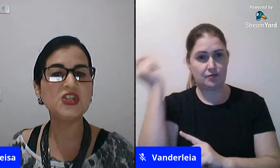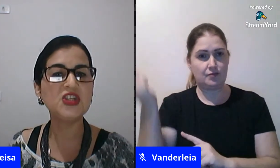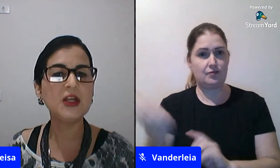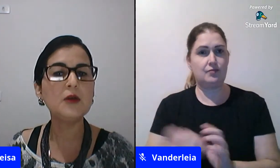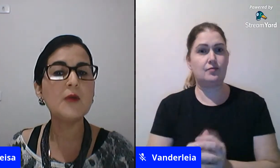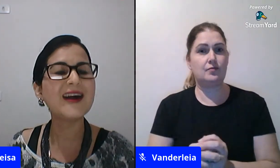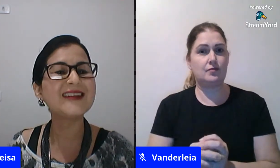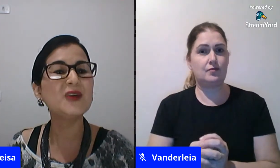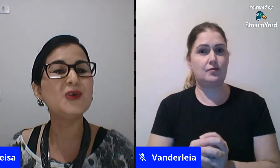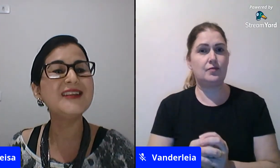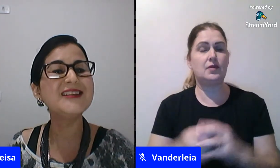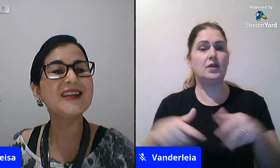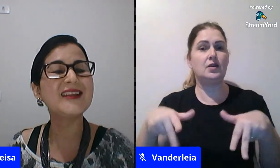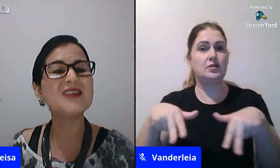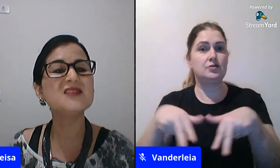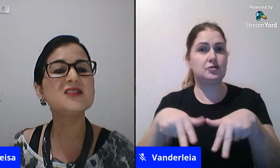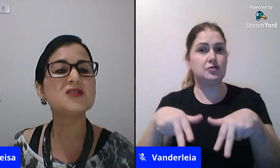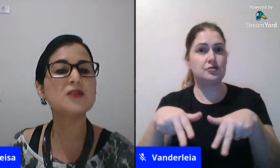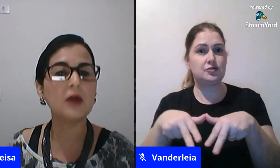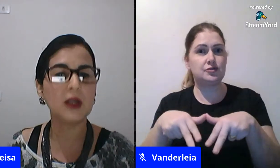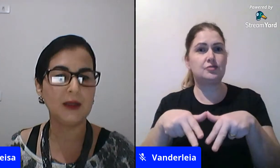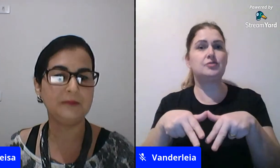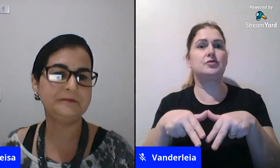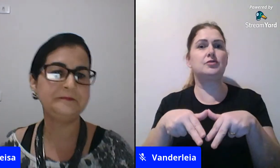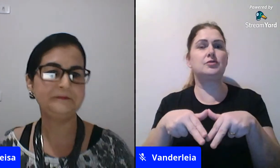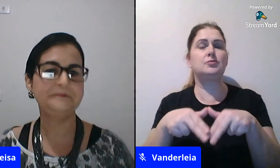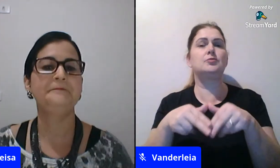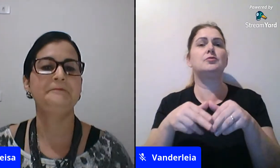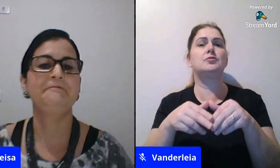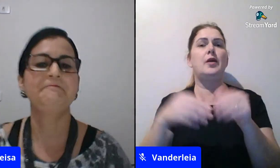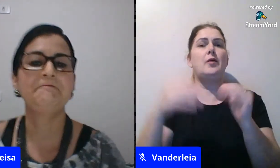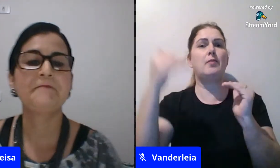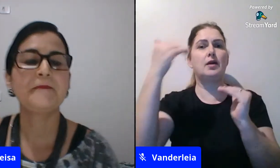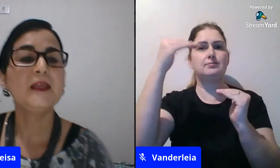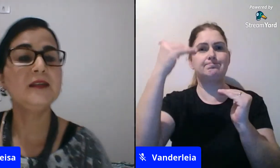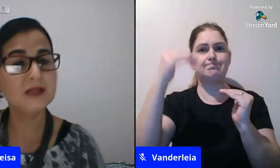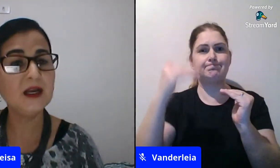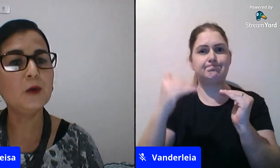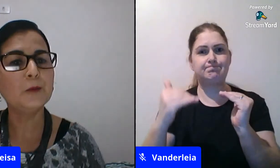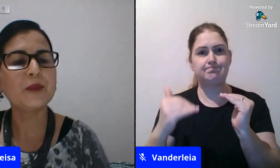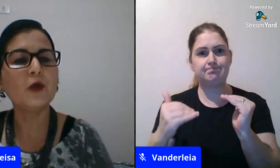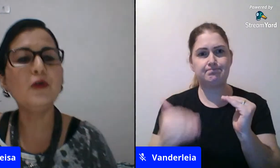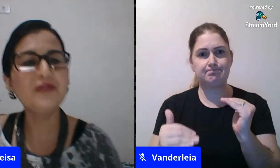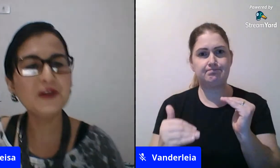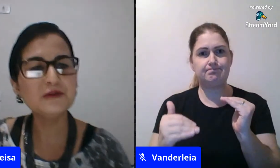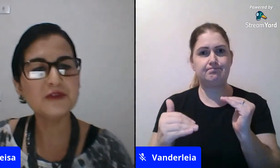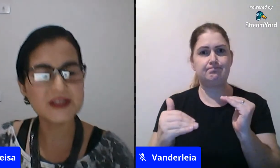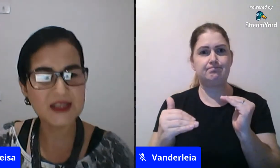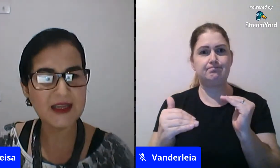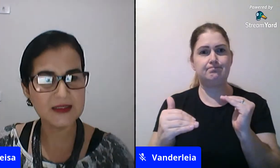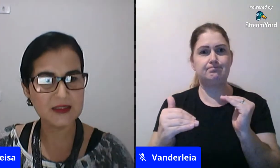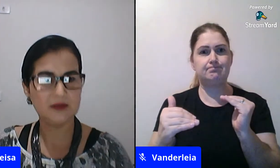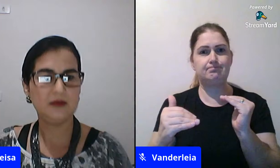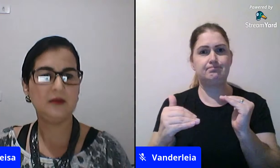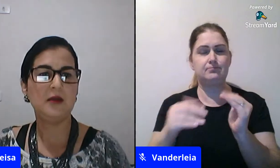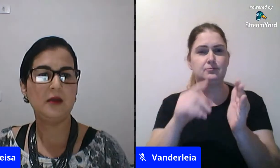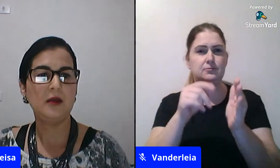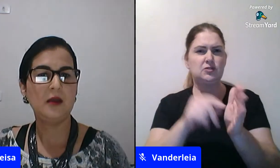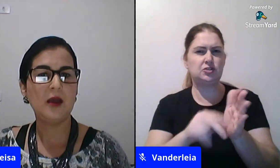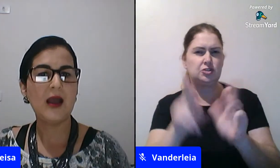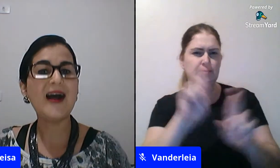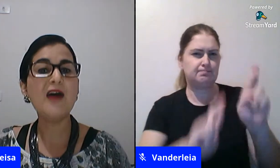gênero é uma categoria de análise histórica então eu convido vocês